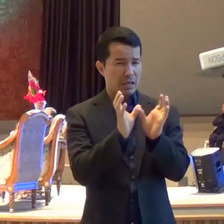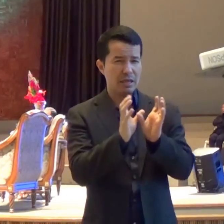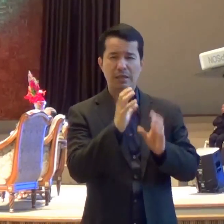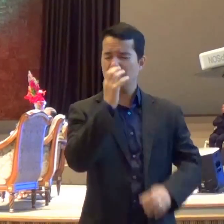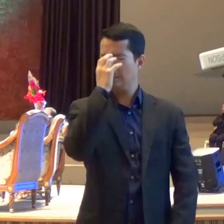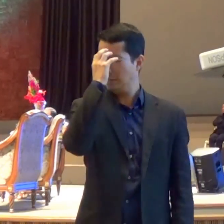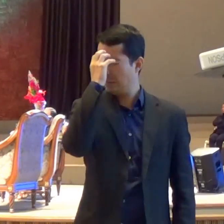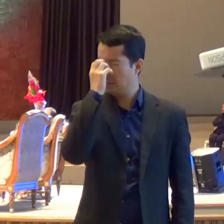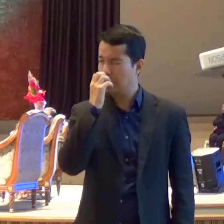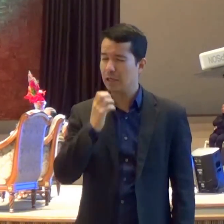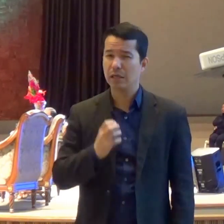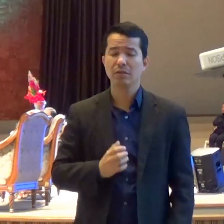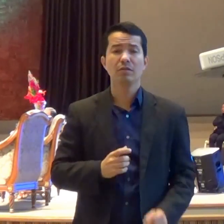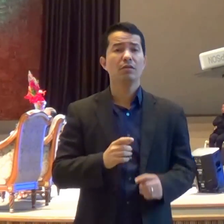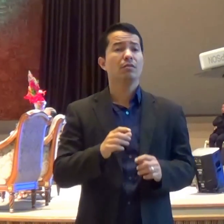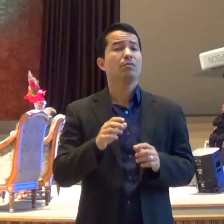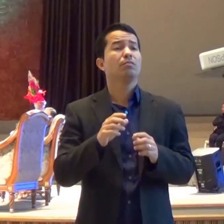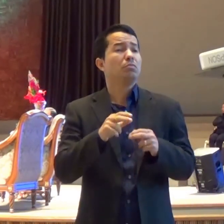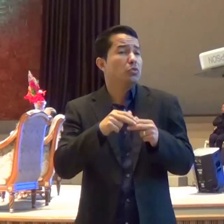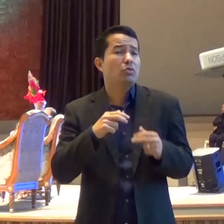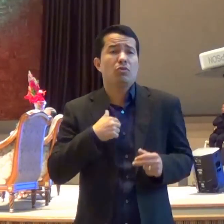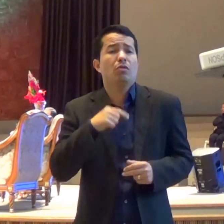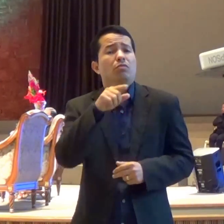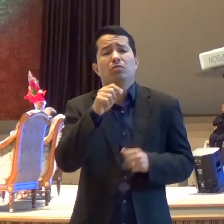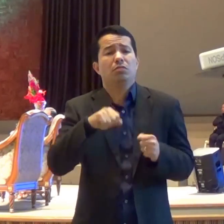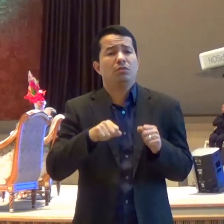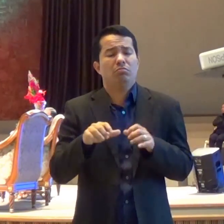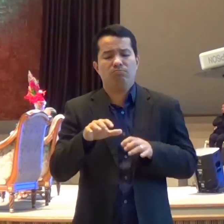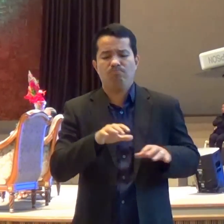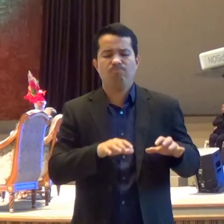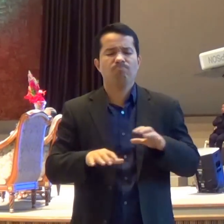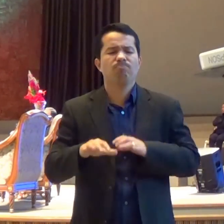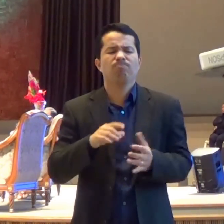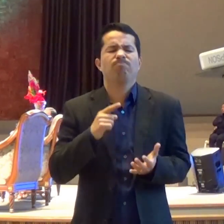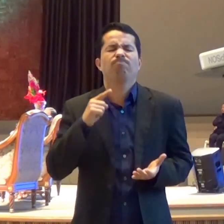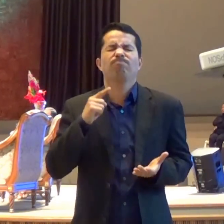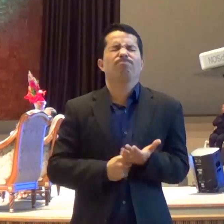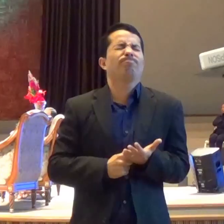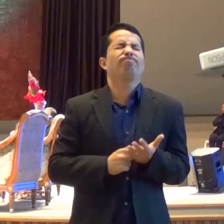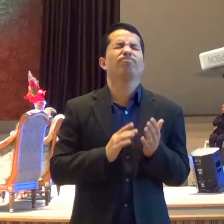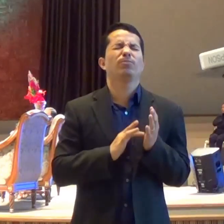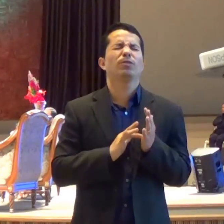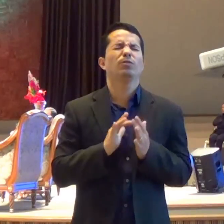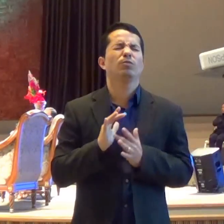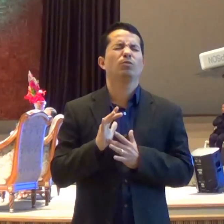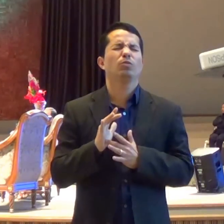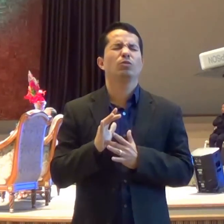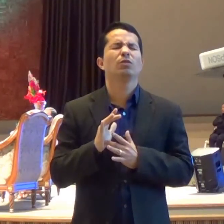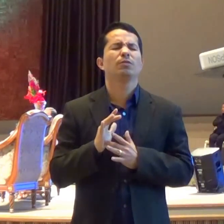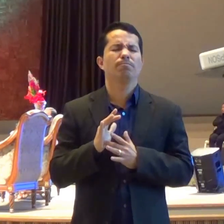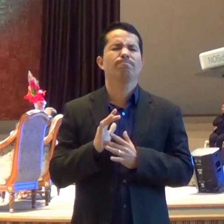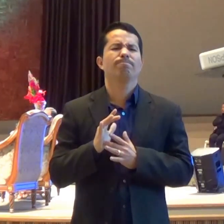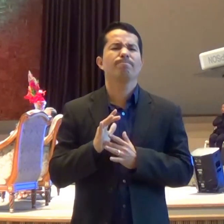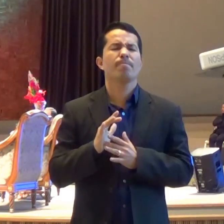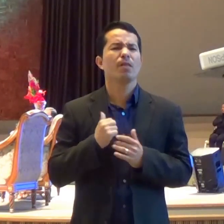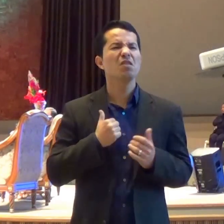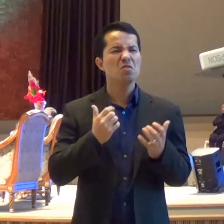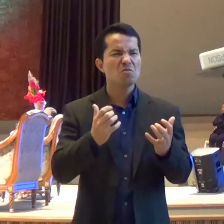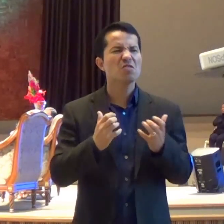Desses elementos Eu tenho Um compromisso Com Jesus Que é publicado Do jeito